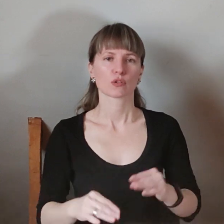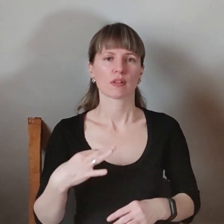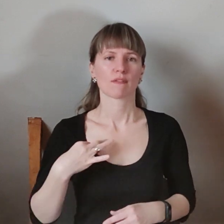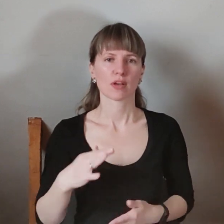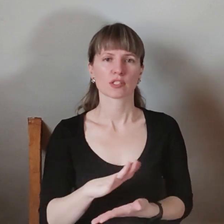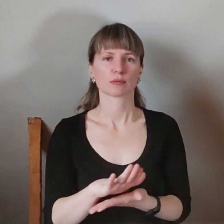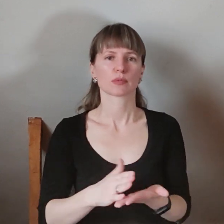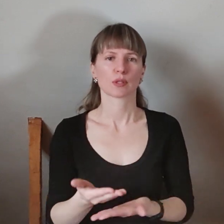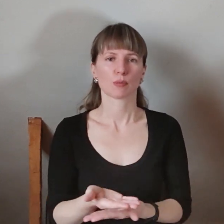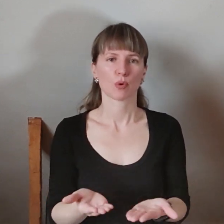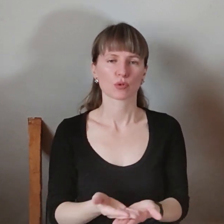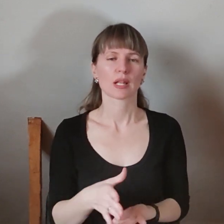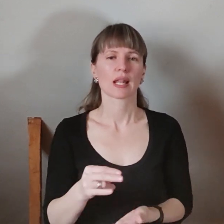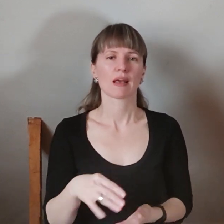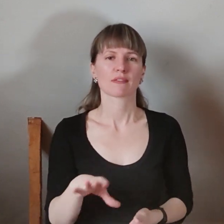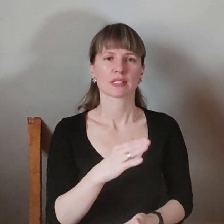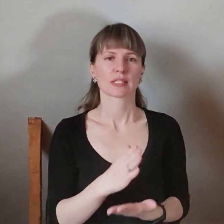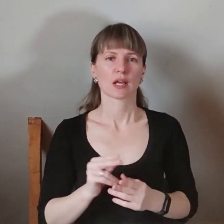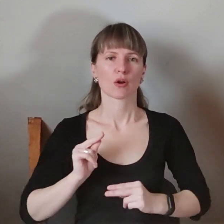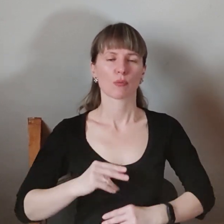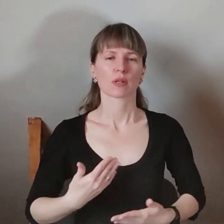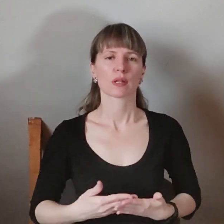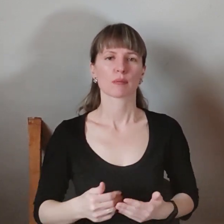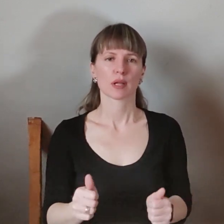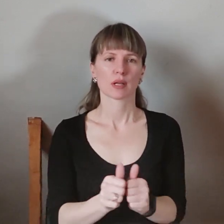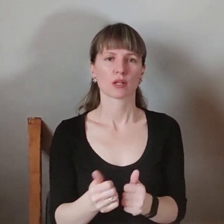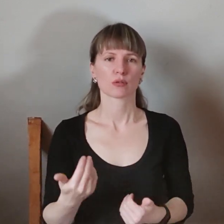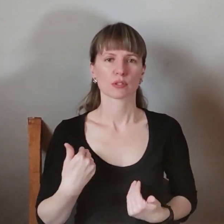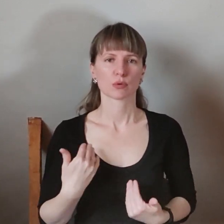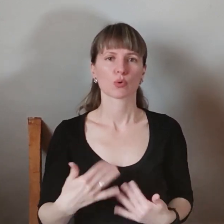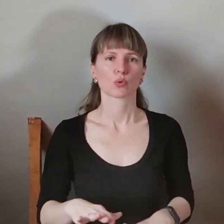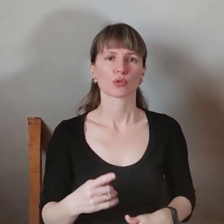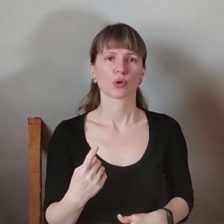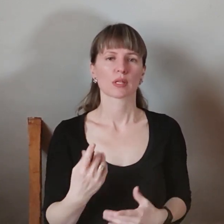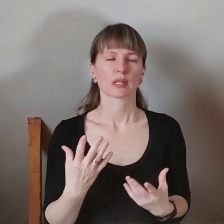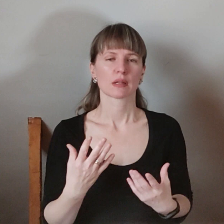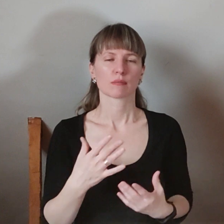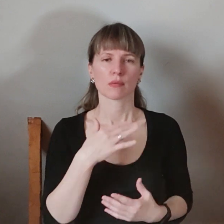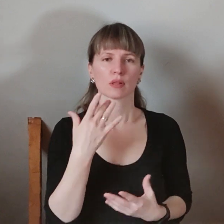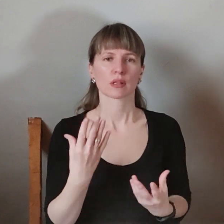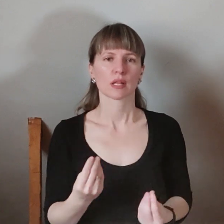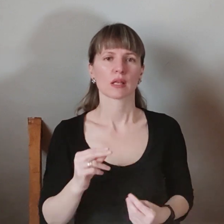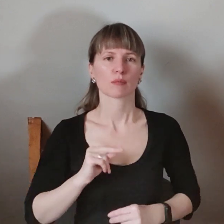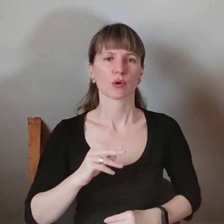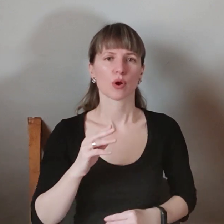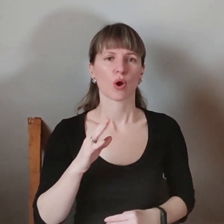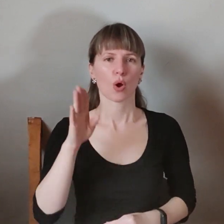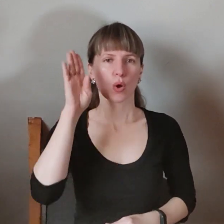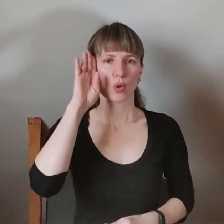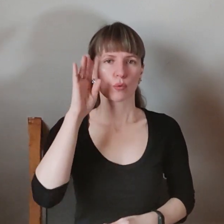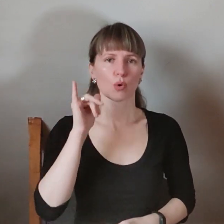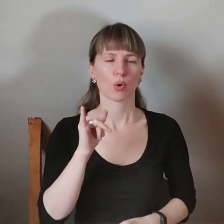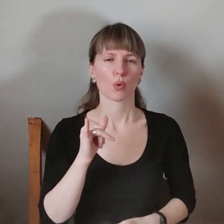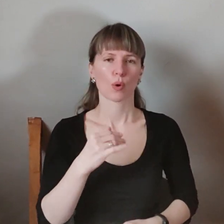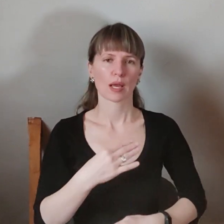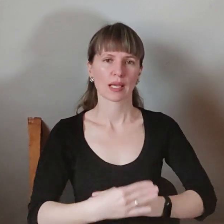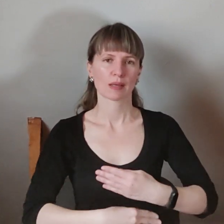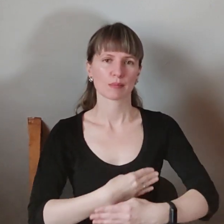Для всіх є робота. Наприклад, поруч зі мною вже який день поспіль працює хлопець у гіпсі. Але все